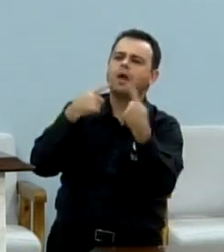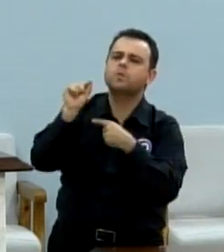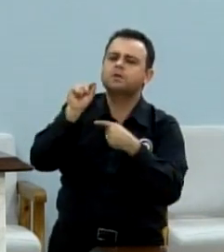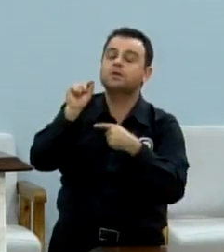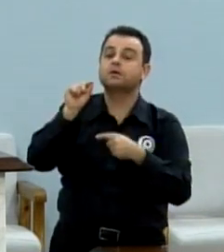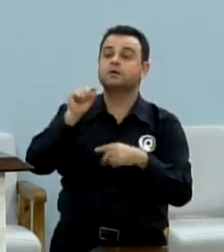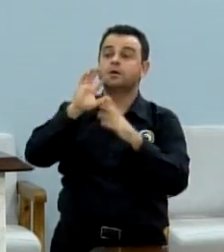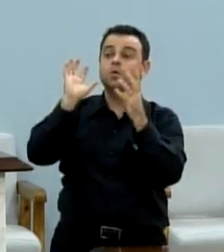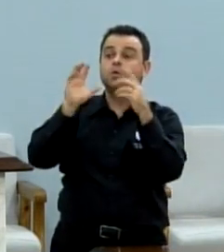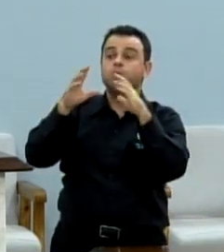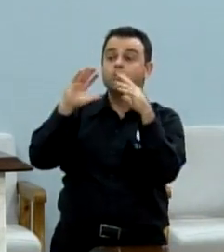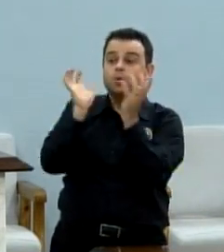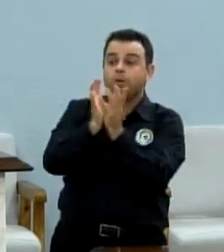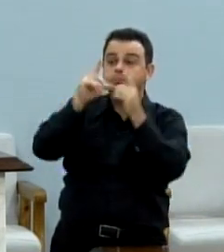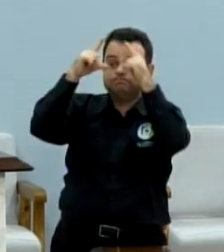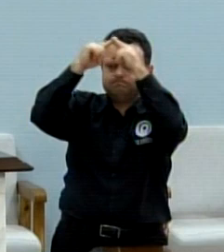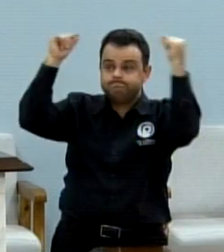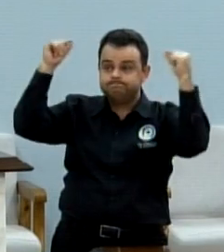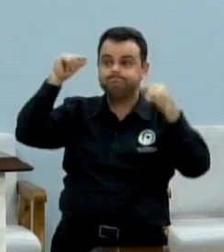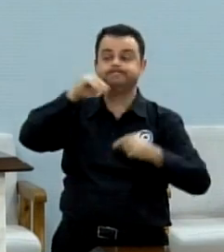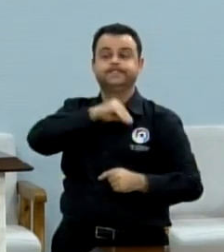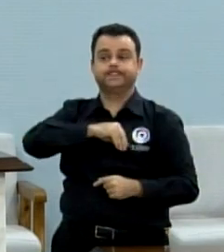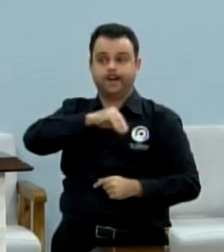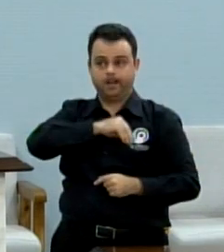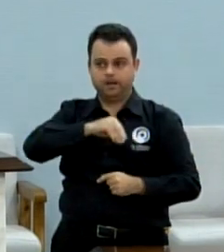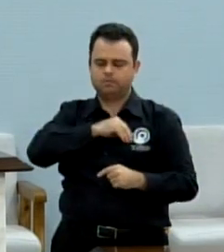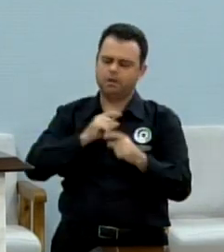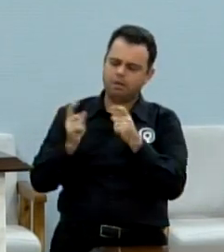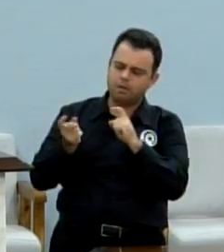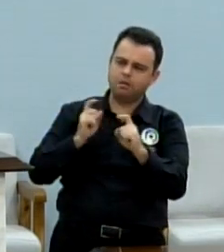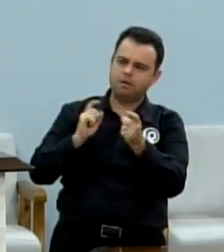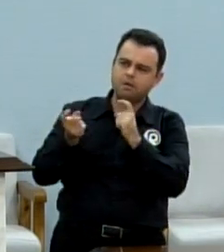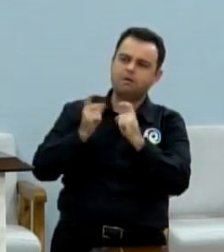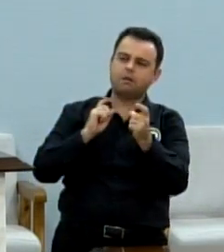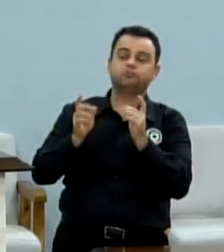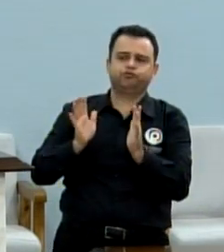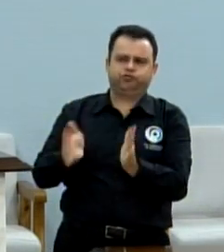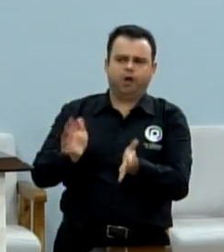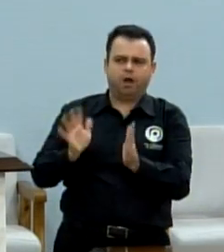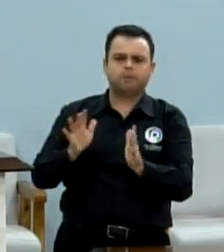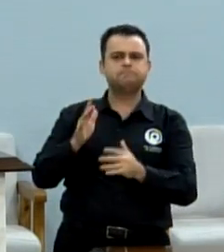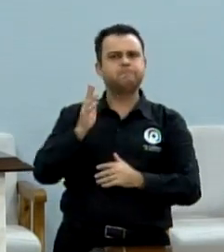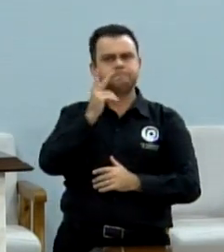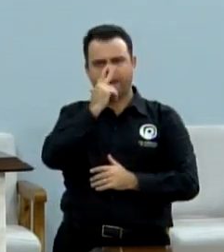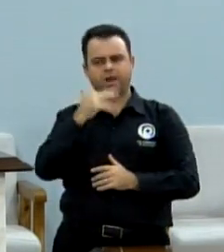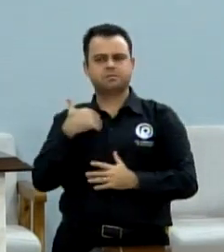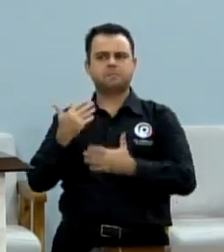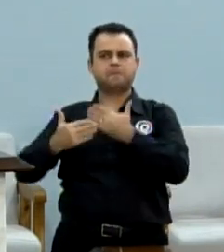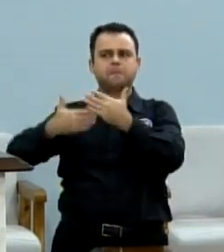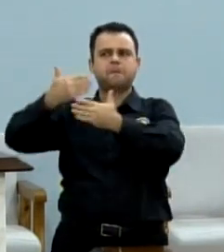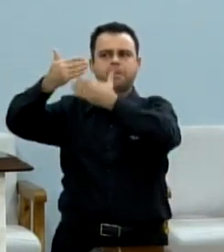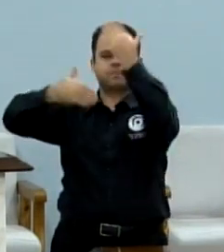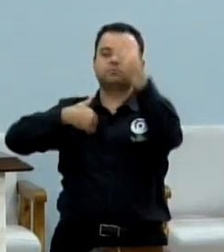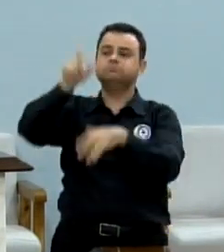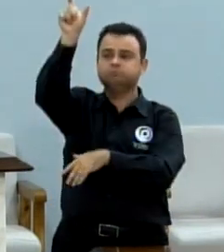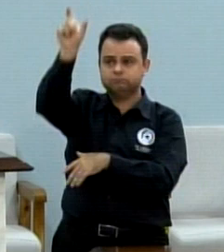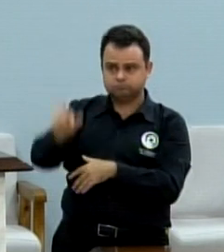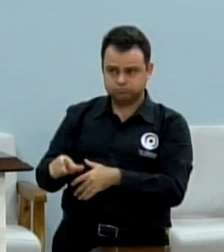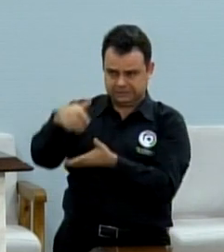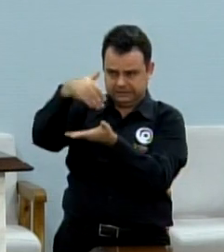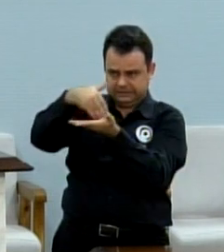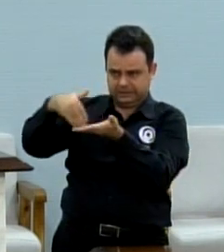enfermagem. A conversa está bem encaminhada. Acredito muito no secretário, doutor